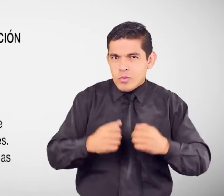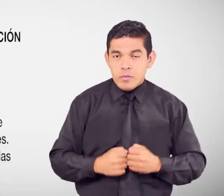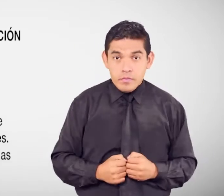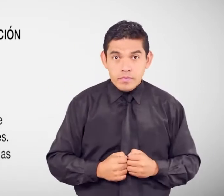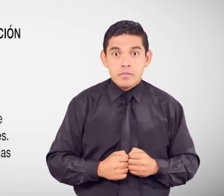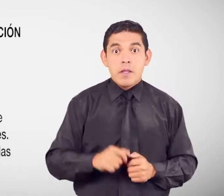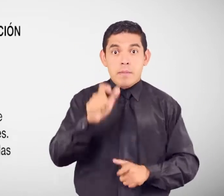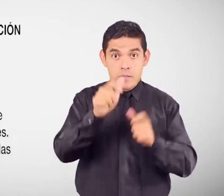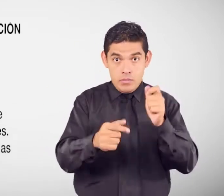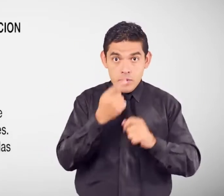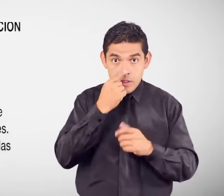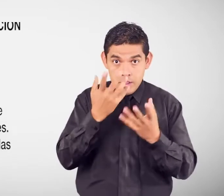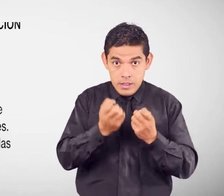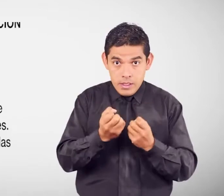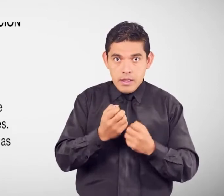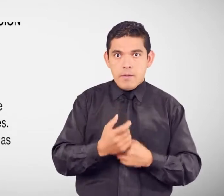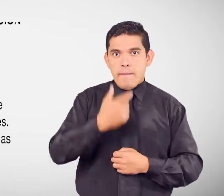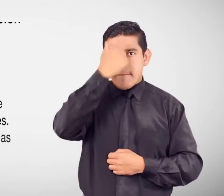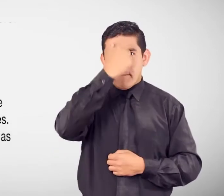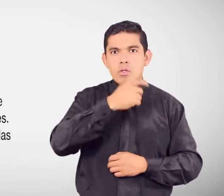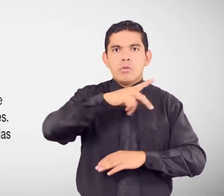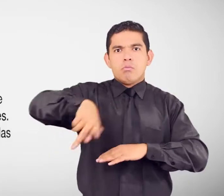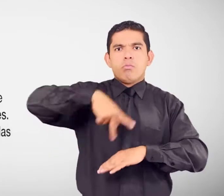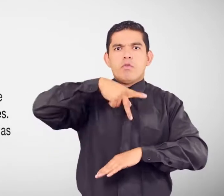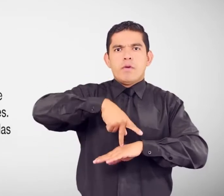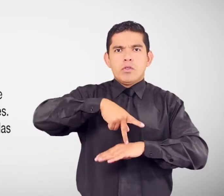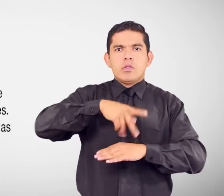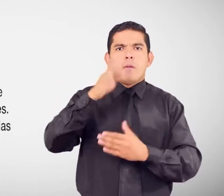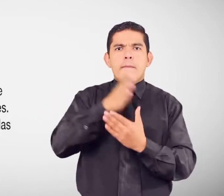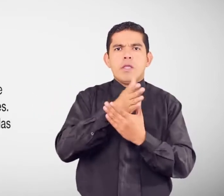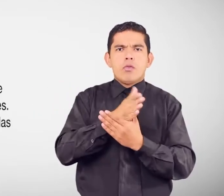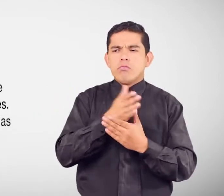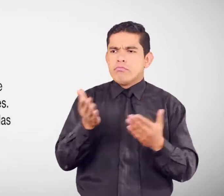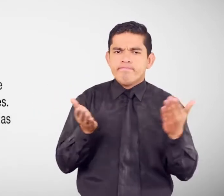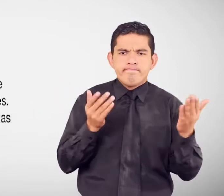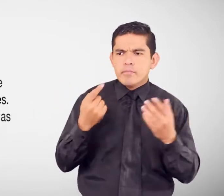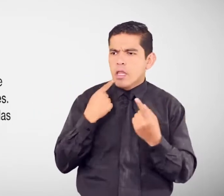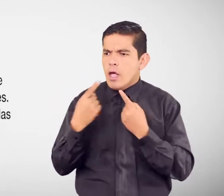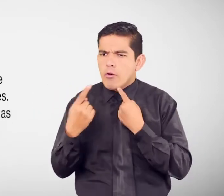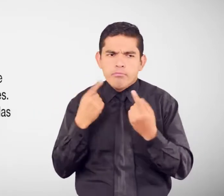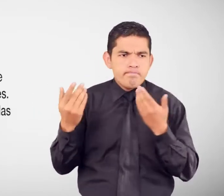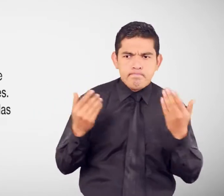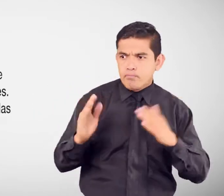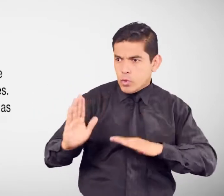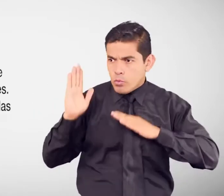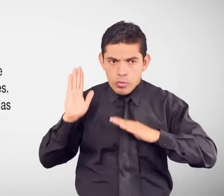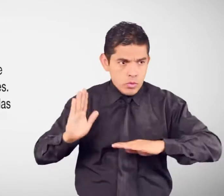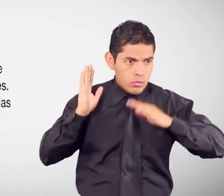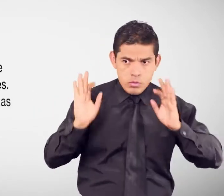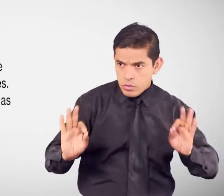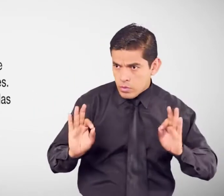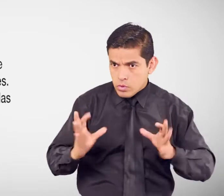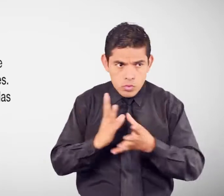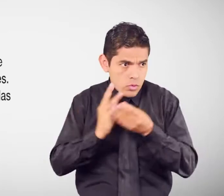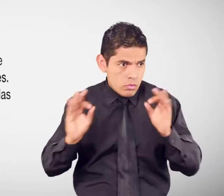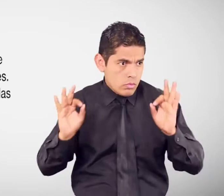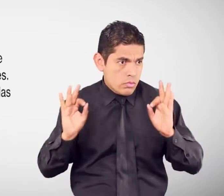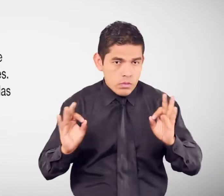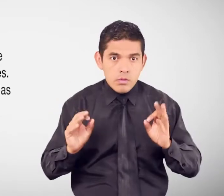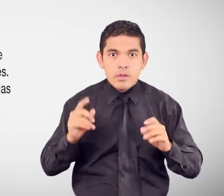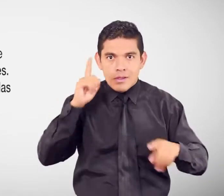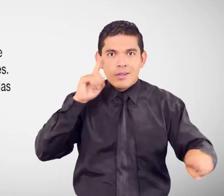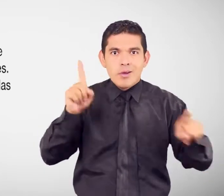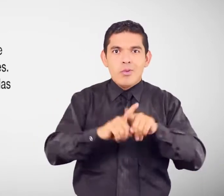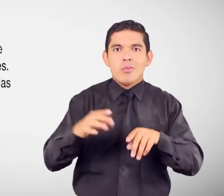personas interesadas serán asistidas Por un mediador Quien a través del diálogo Y compromisos justos Que procurará un